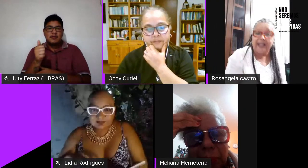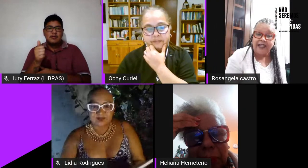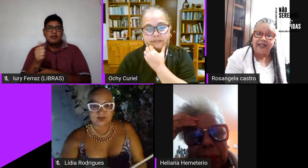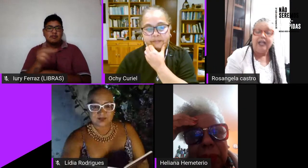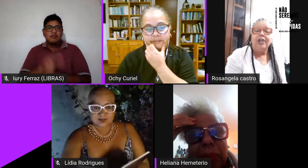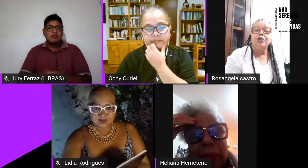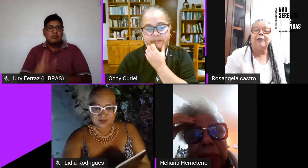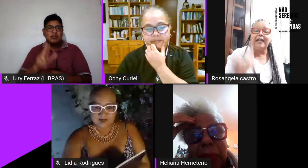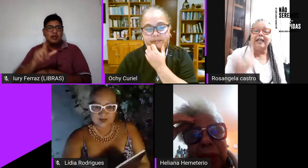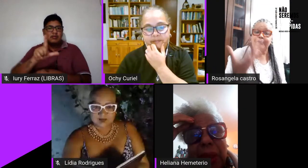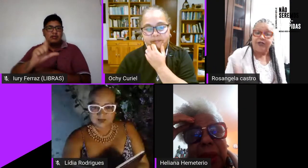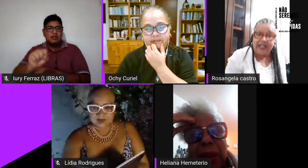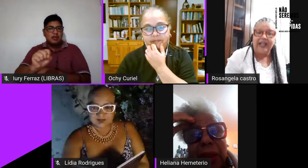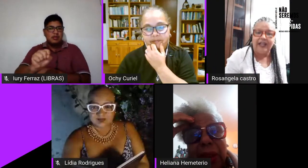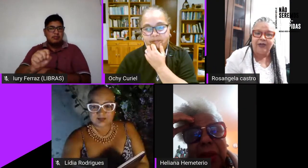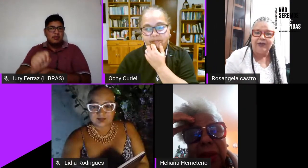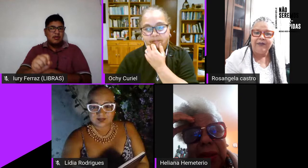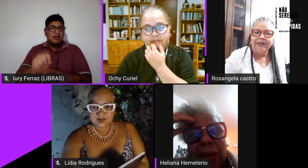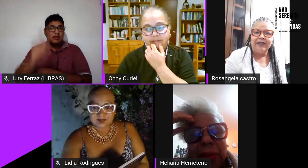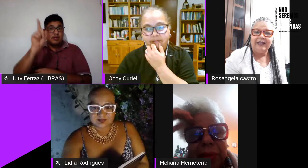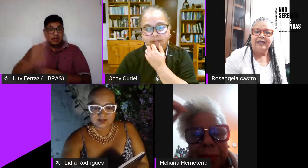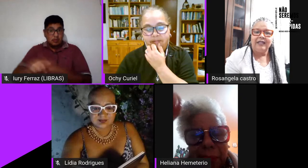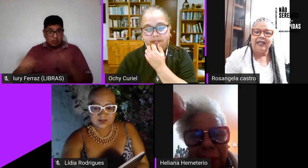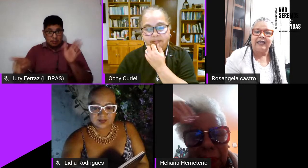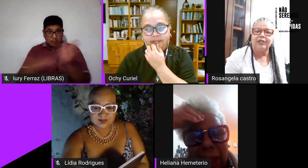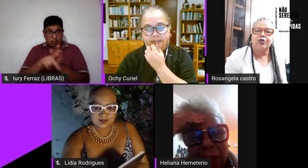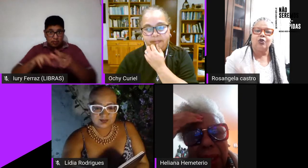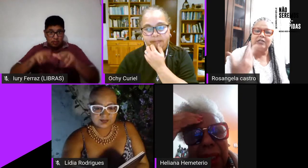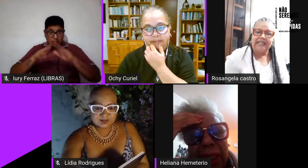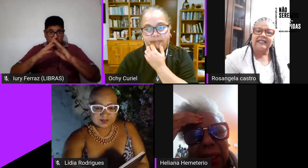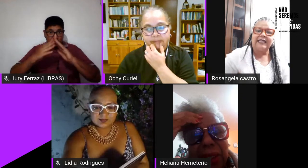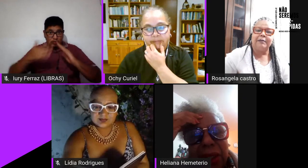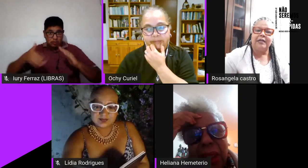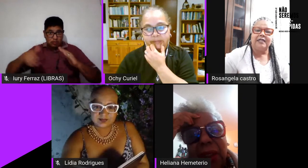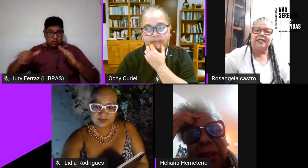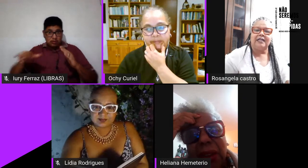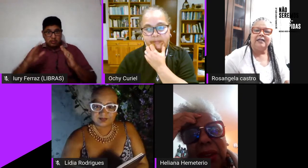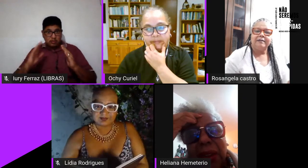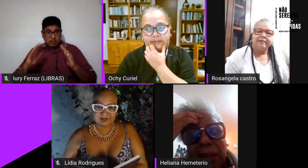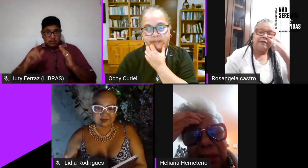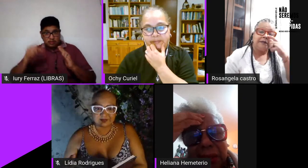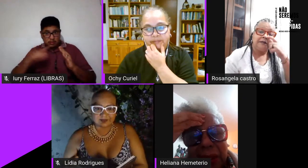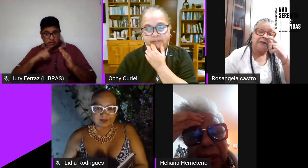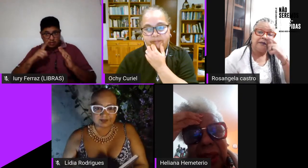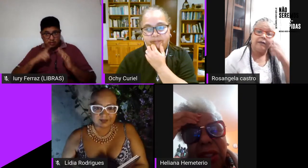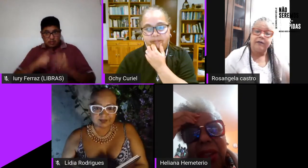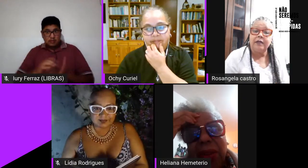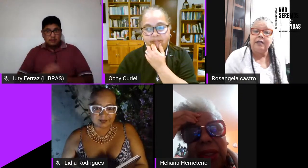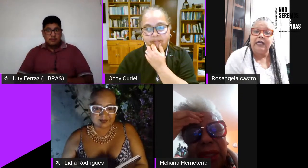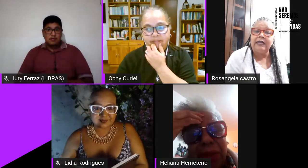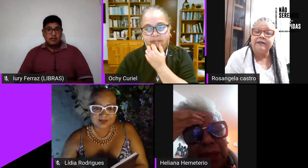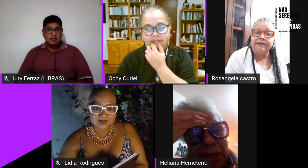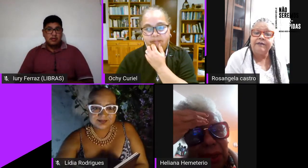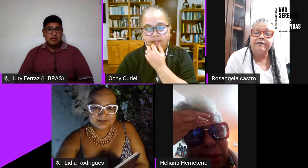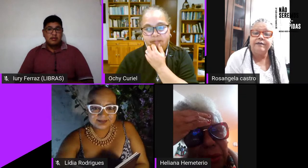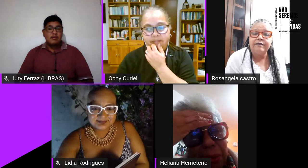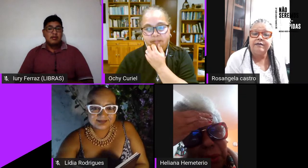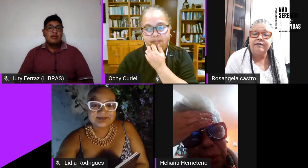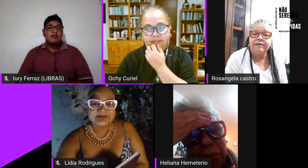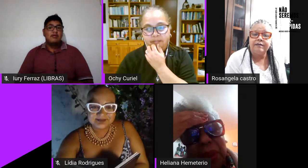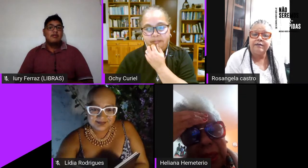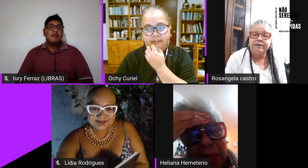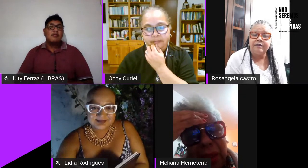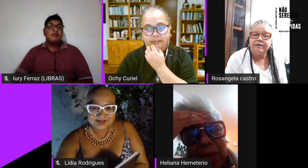lésbica negra e uma lésbica de terreiro né que trouxe essa demanda Lídia eu queria fazer